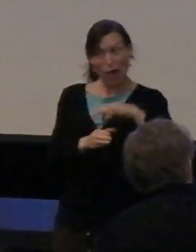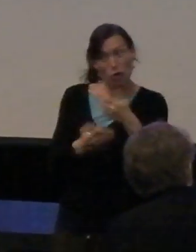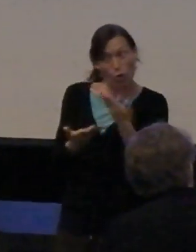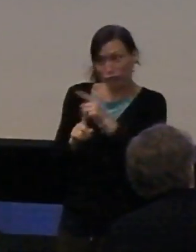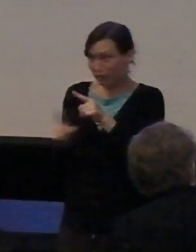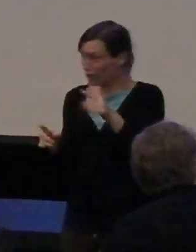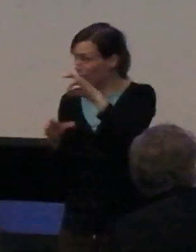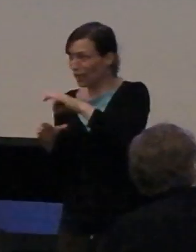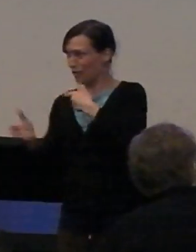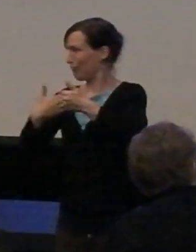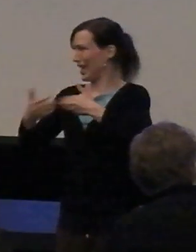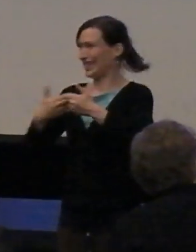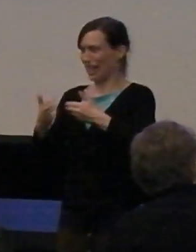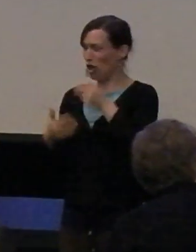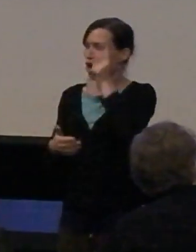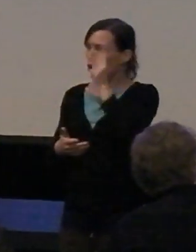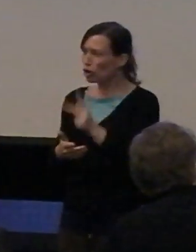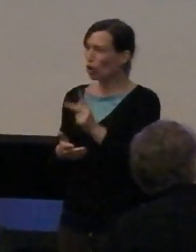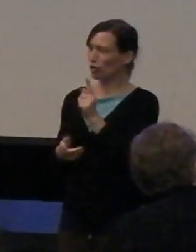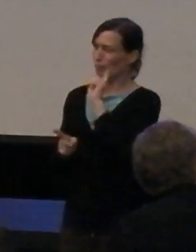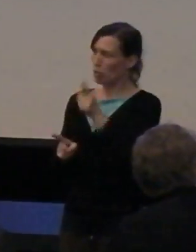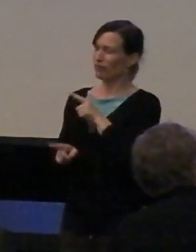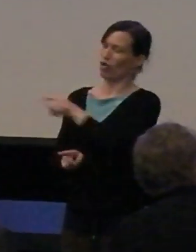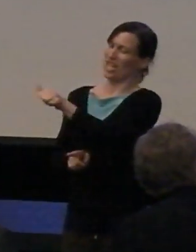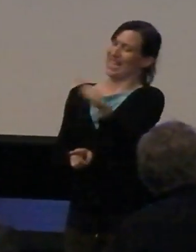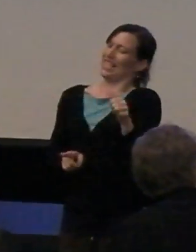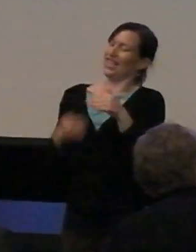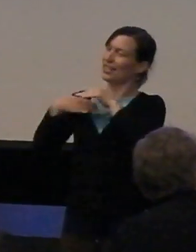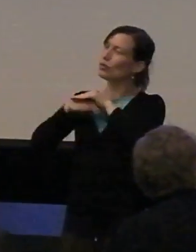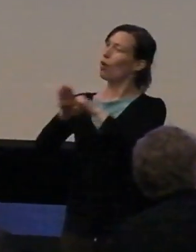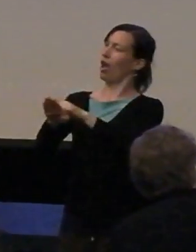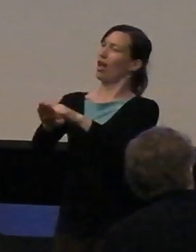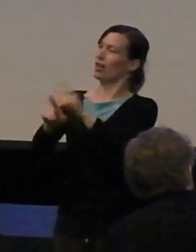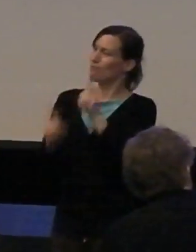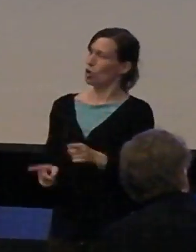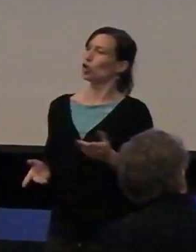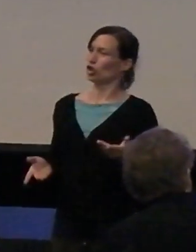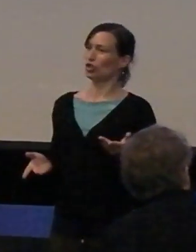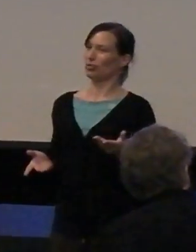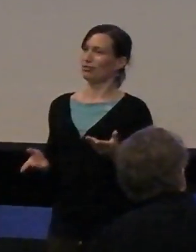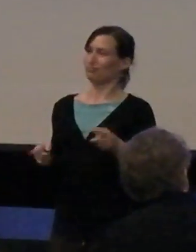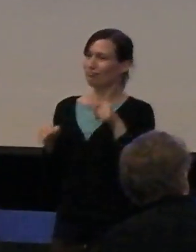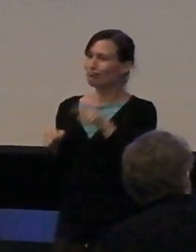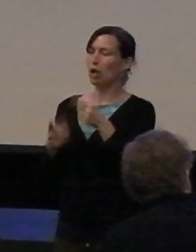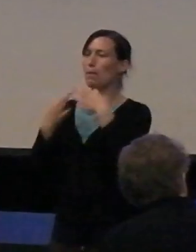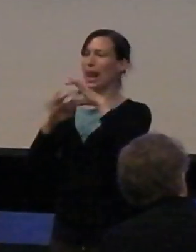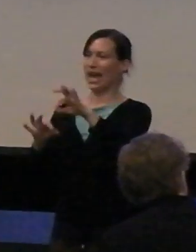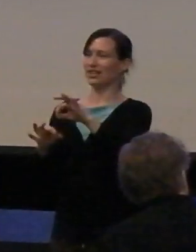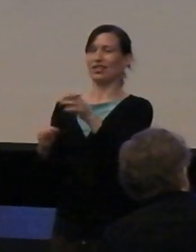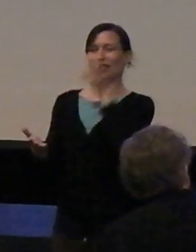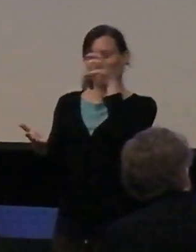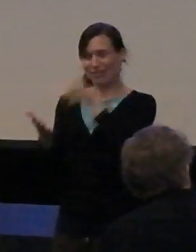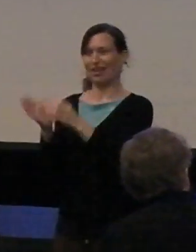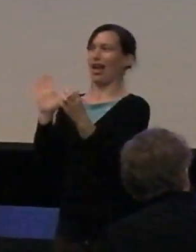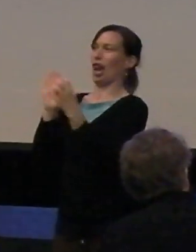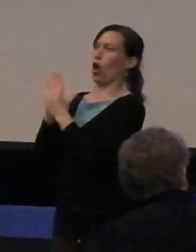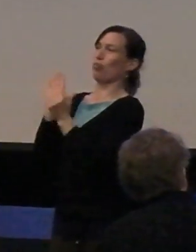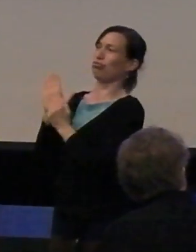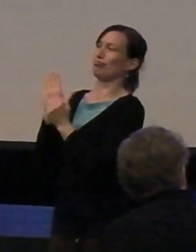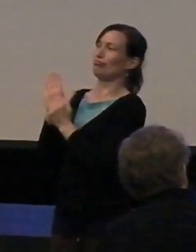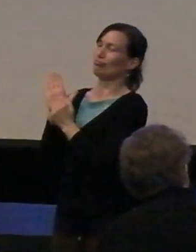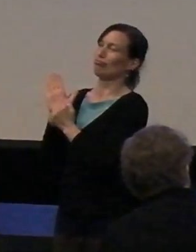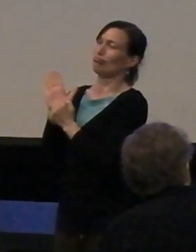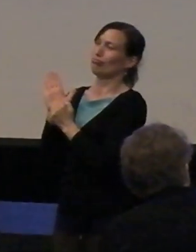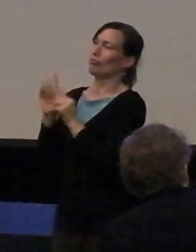Kunst moet iets zijn dat voor iedereen toegankelijk is. Dat is iets wat bij ons centraal in het beleid van het gemeentemuseum staat. Niet